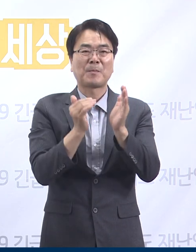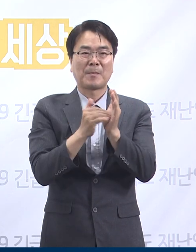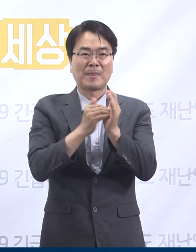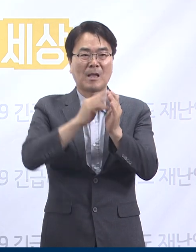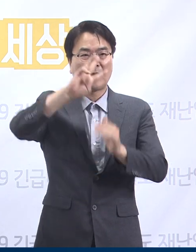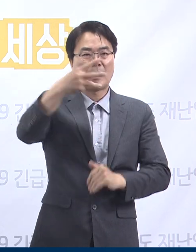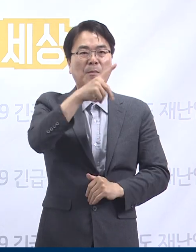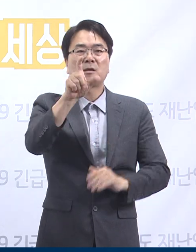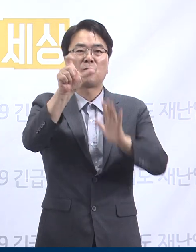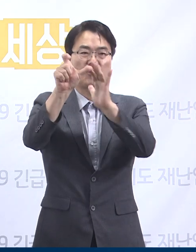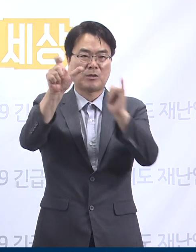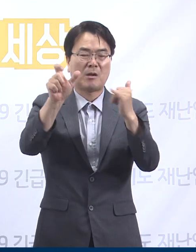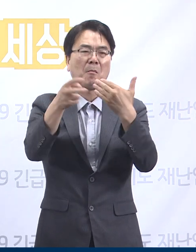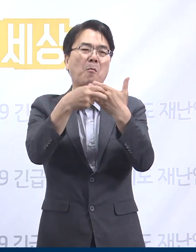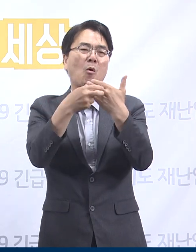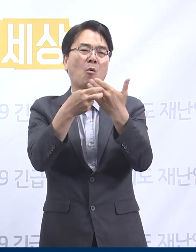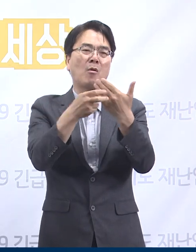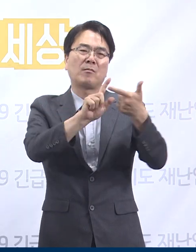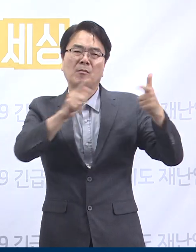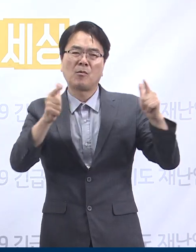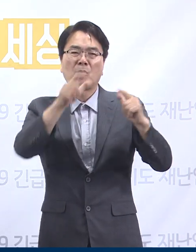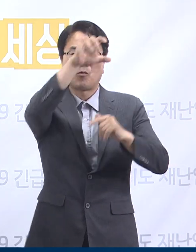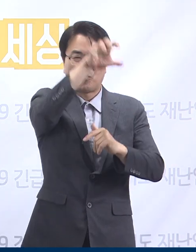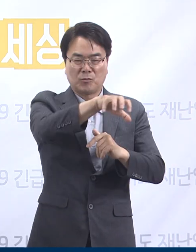및 생활치료센터에서 격리 중입니다.